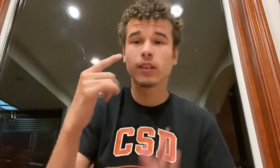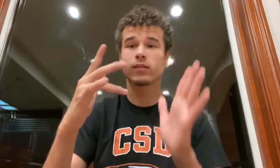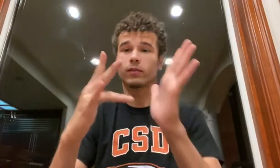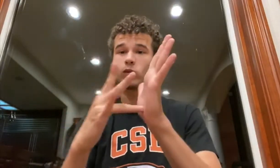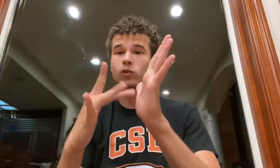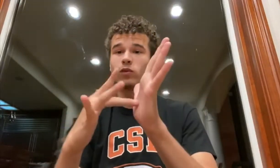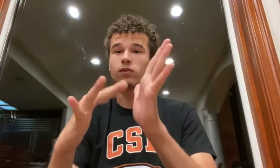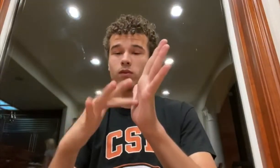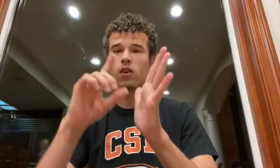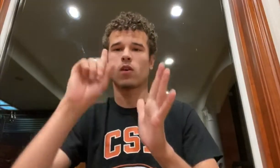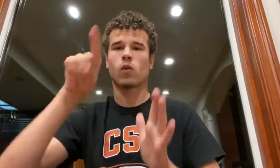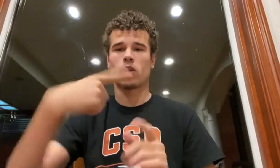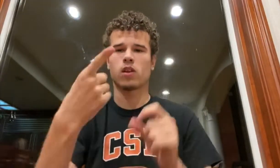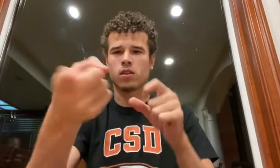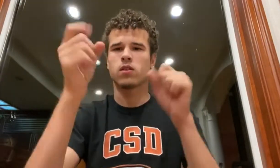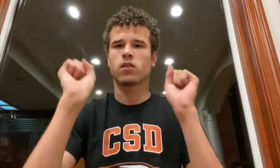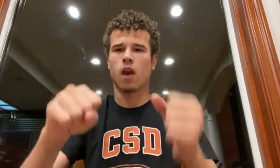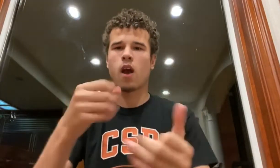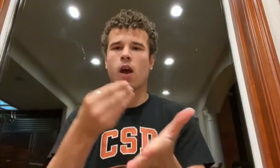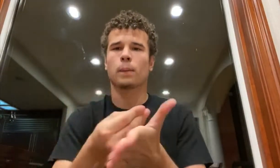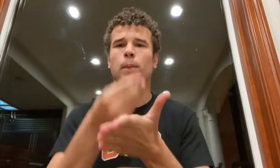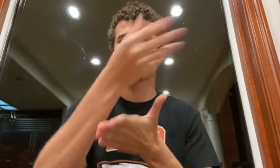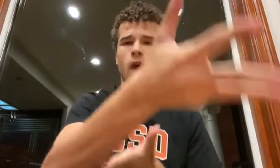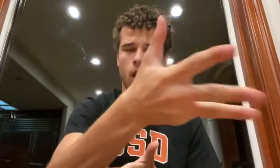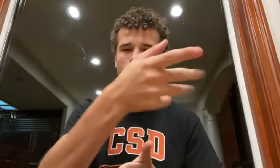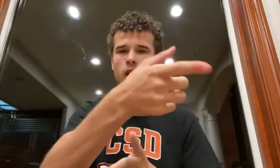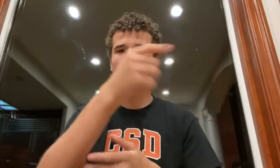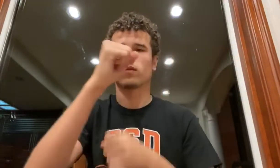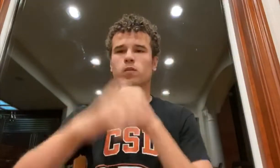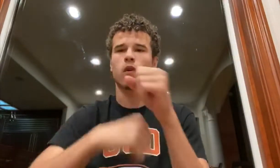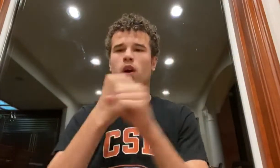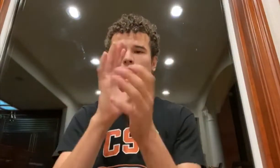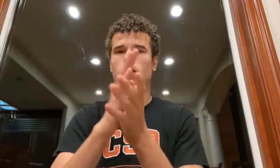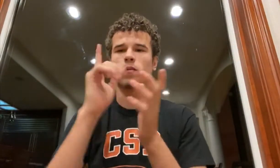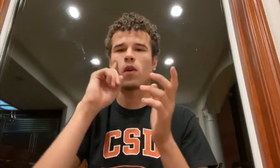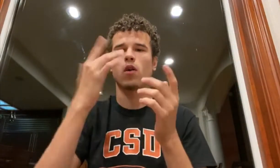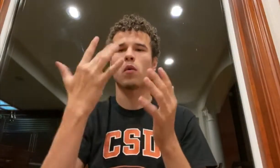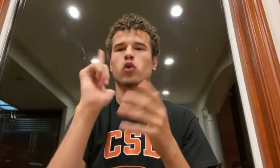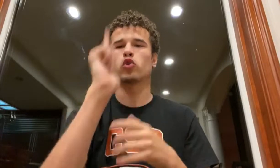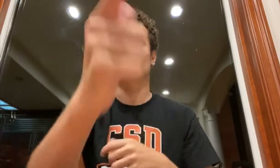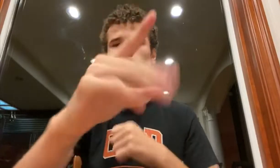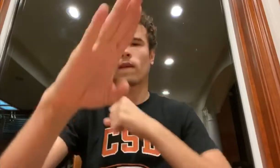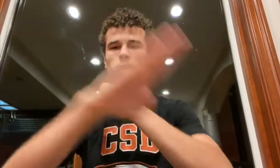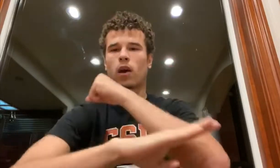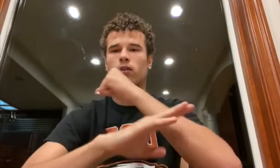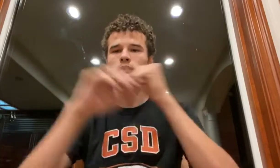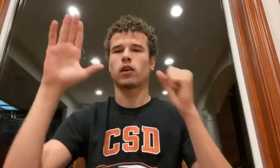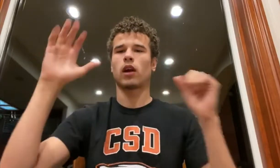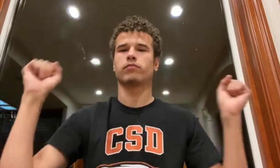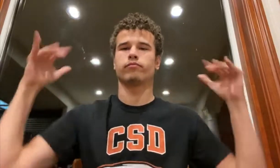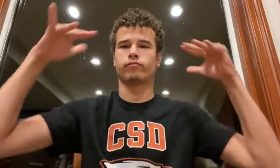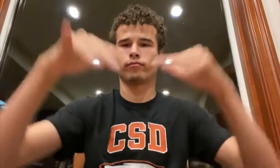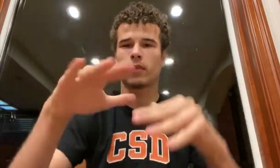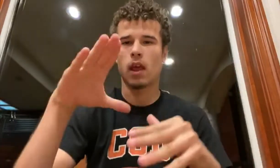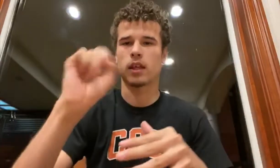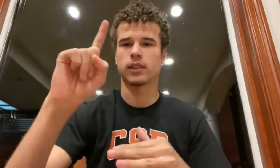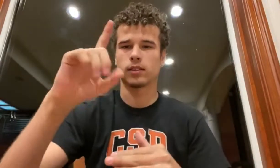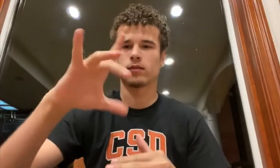alumnos del noveno, décimo y onceavo grado deben esperar hasta el próximo otoño para pedirlo y venir a